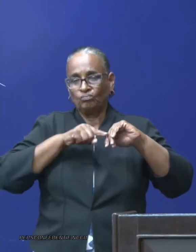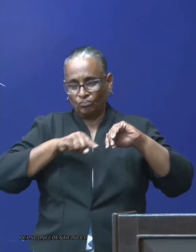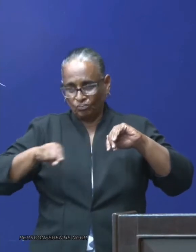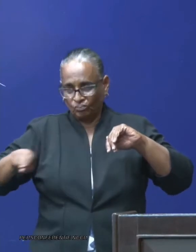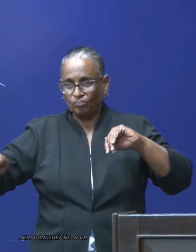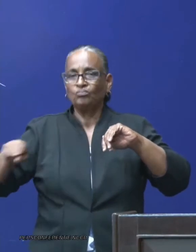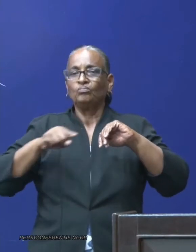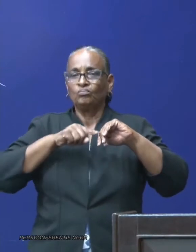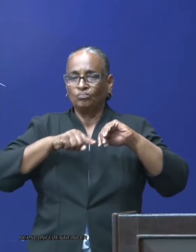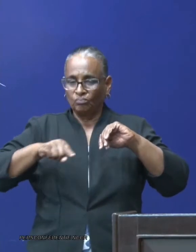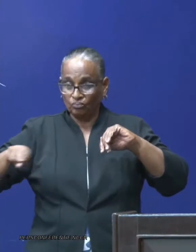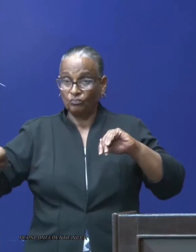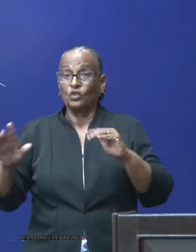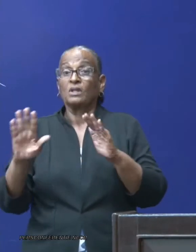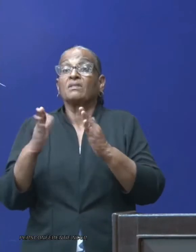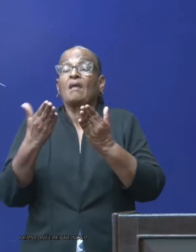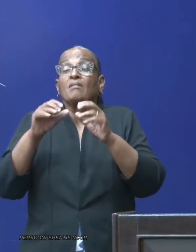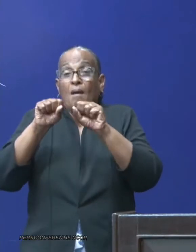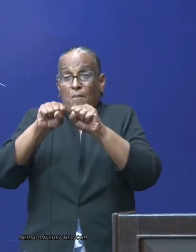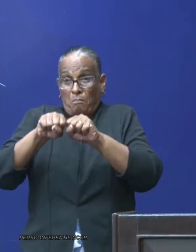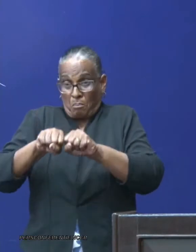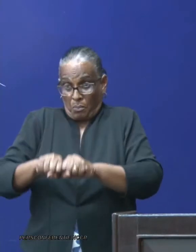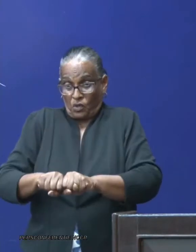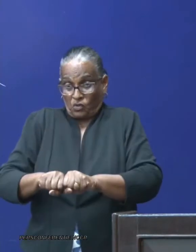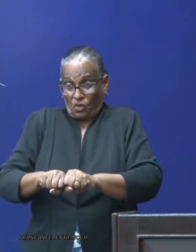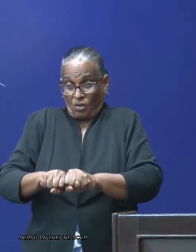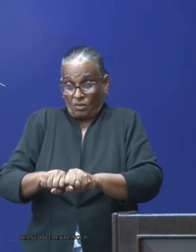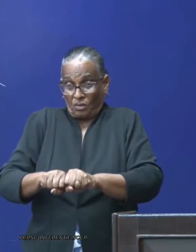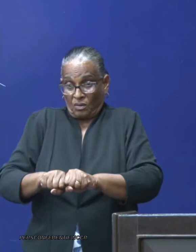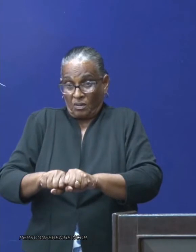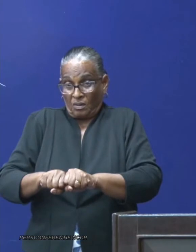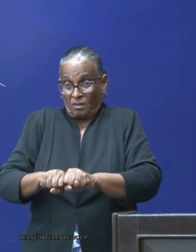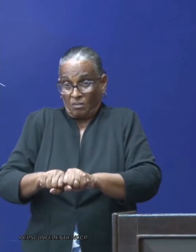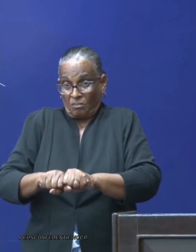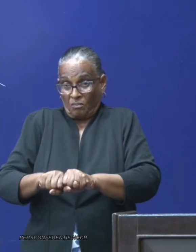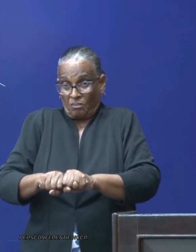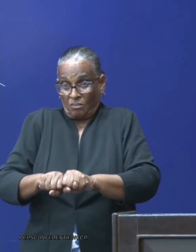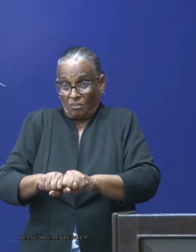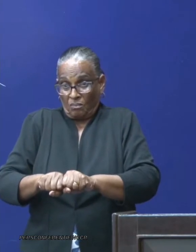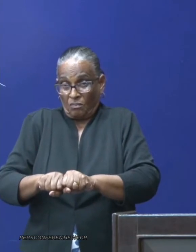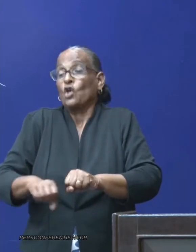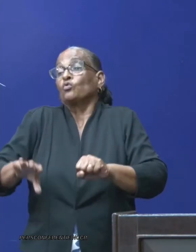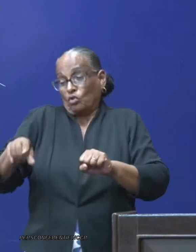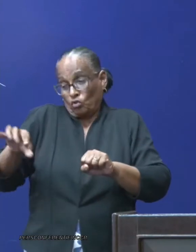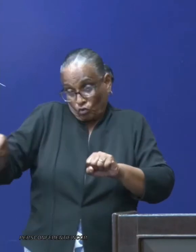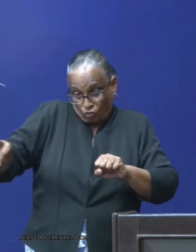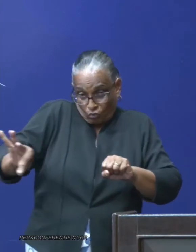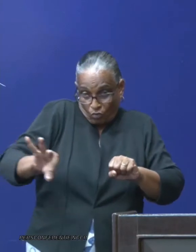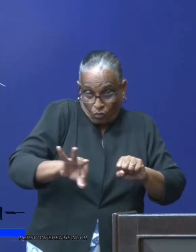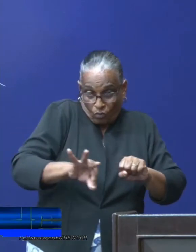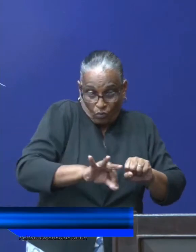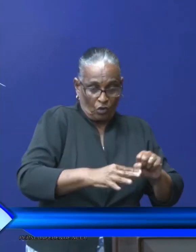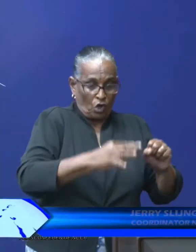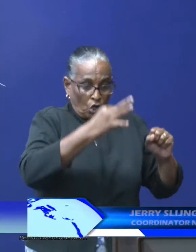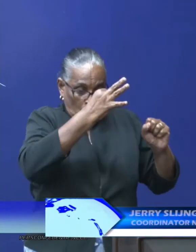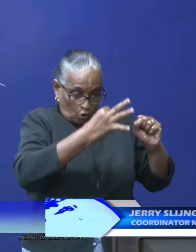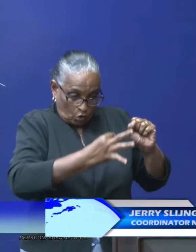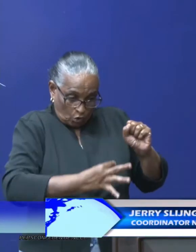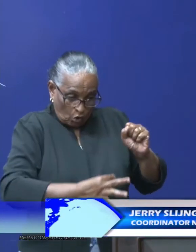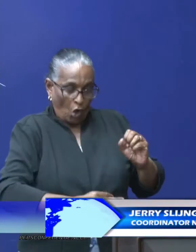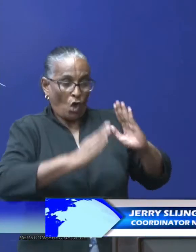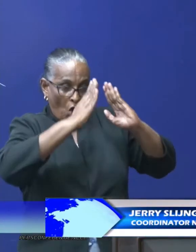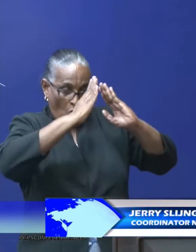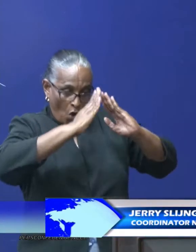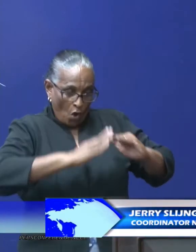het besluit is genomen hebben ze de mensen gereroet en de mensen mochten toen naar huis gaan, onder stringente